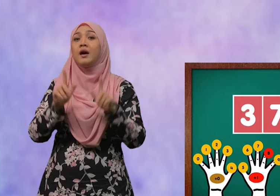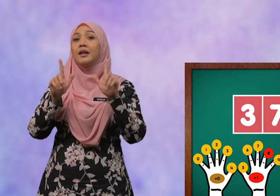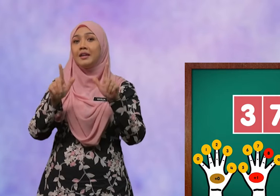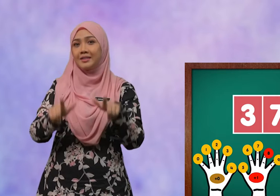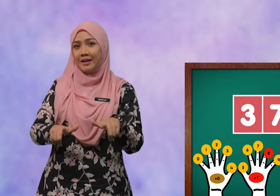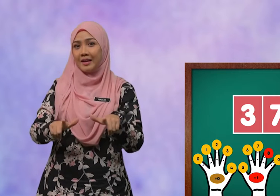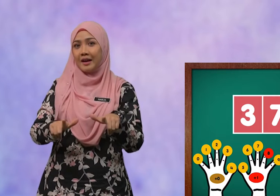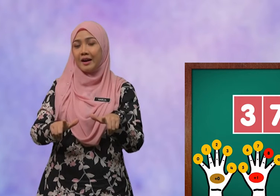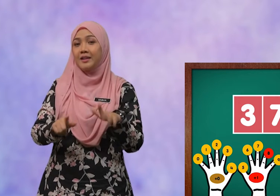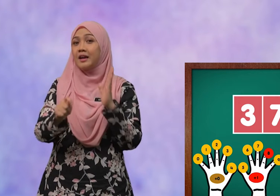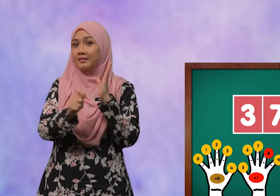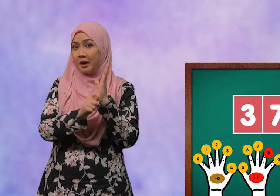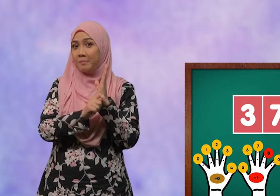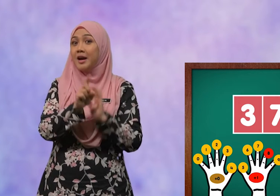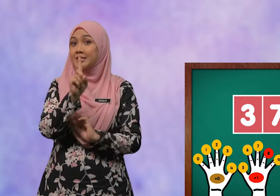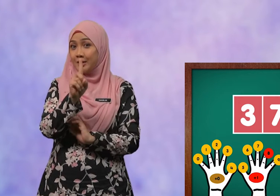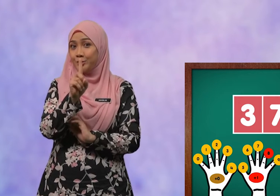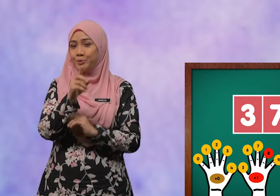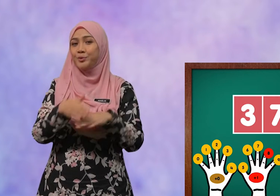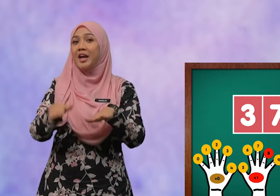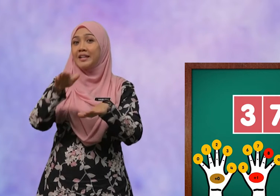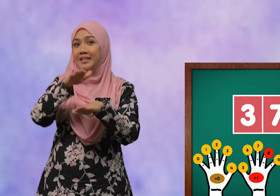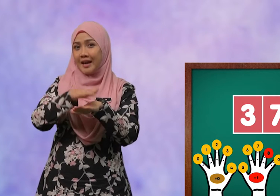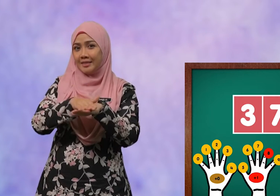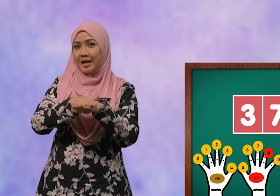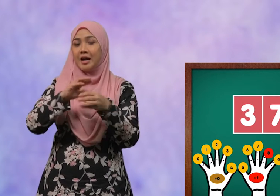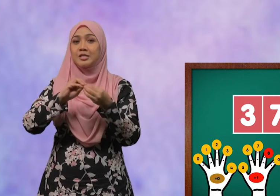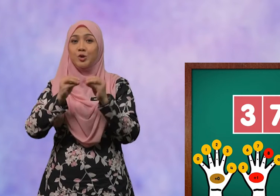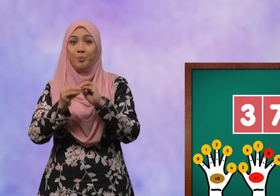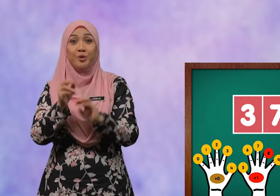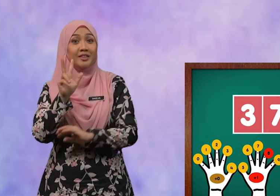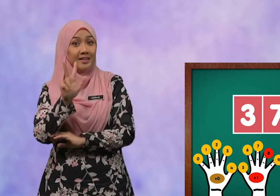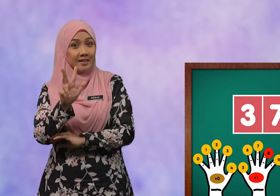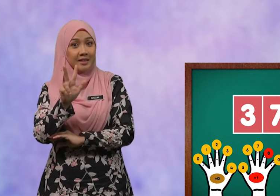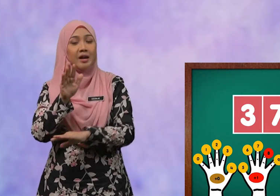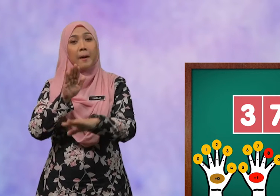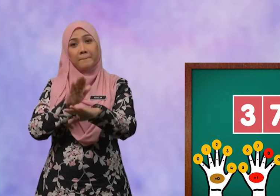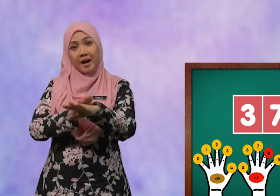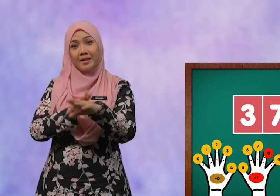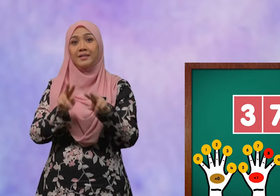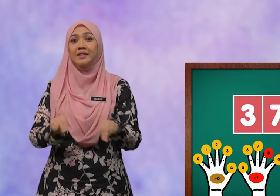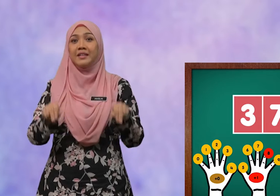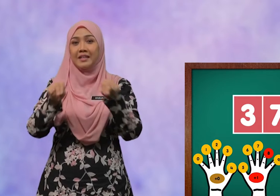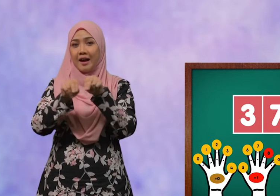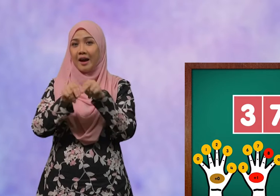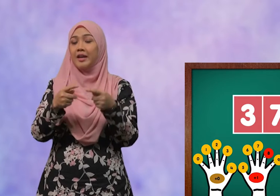Letakkan tambah satu di atas nombor tiga pada nilai